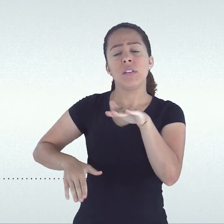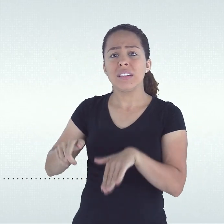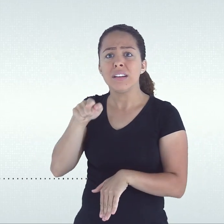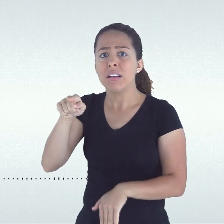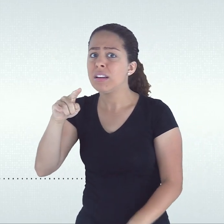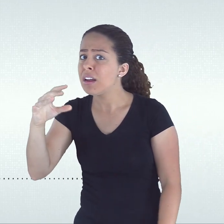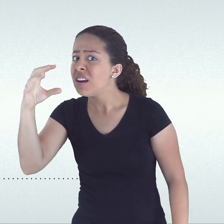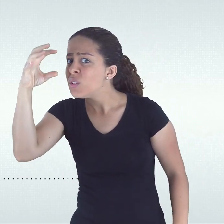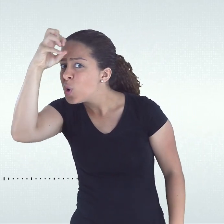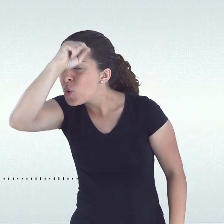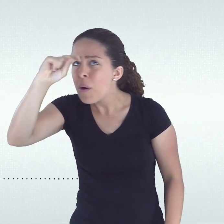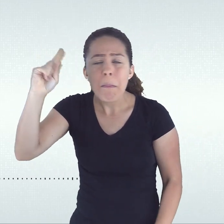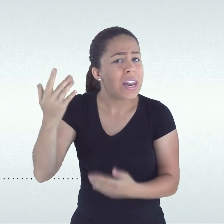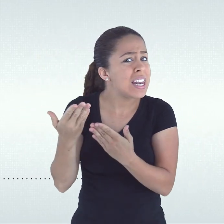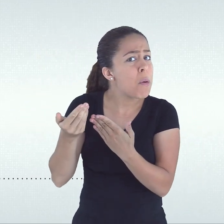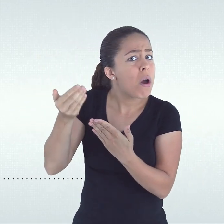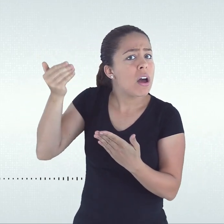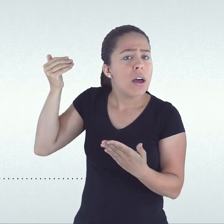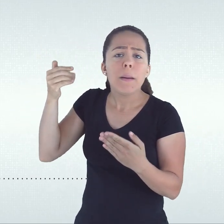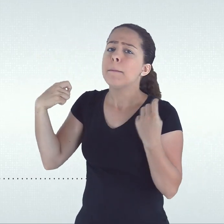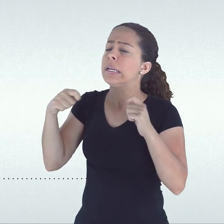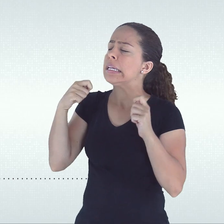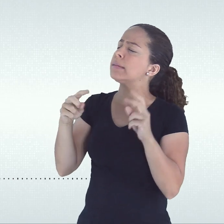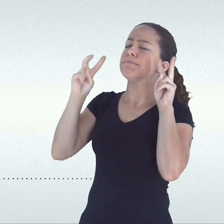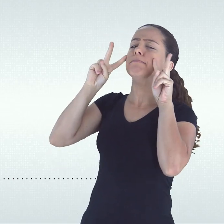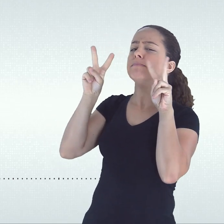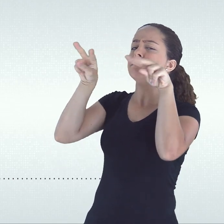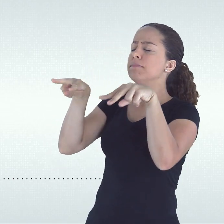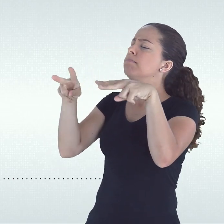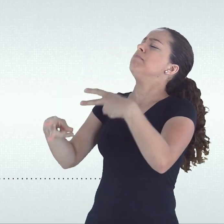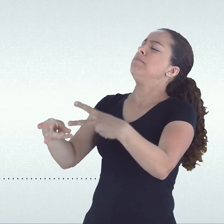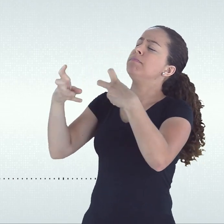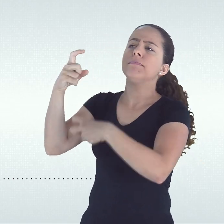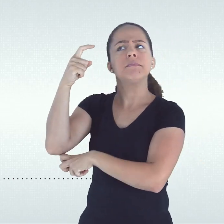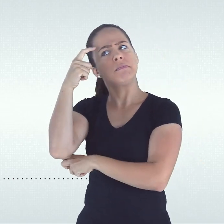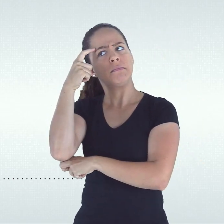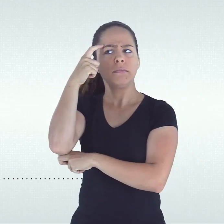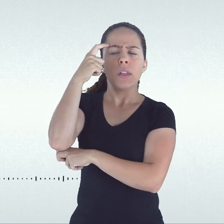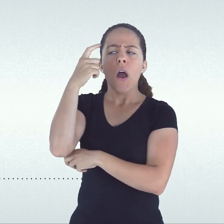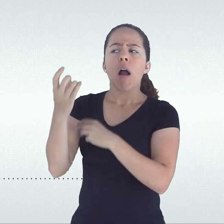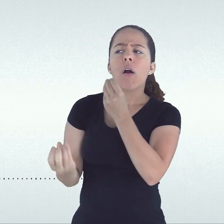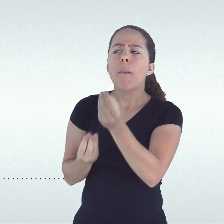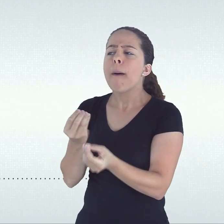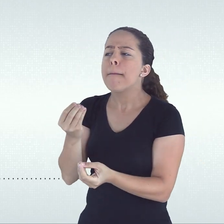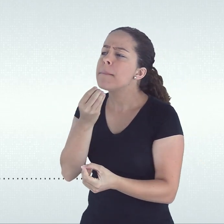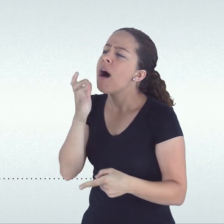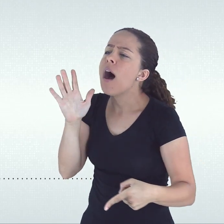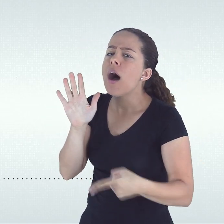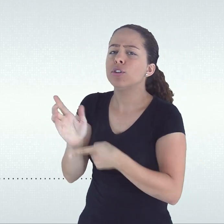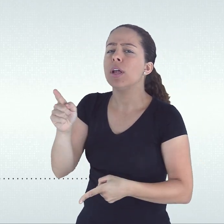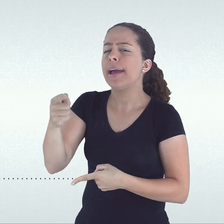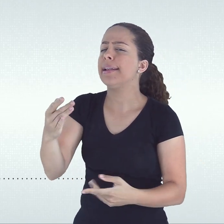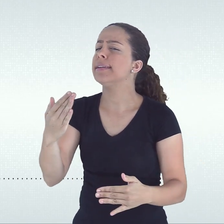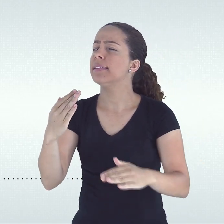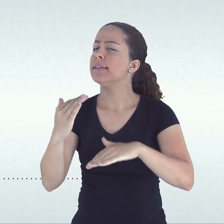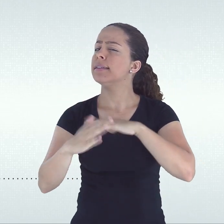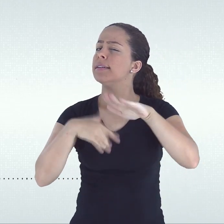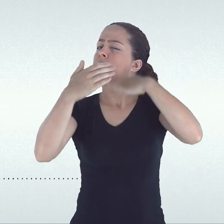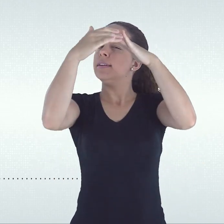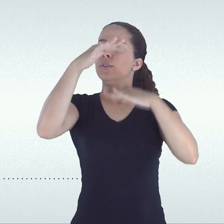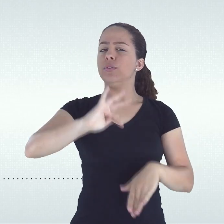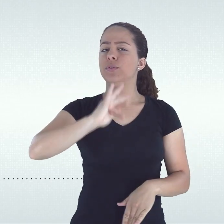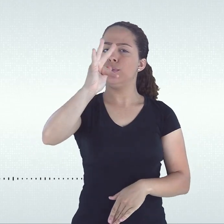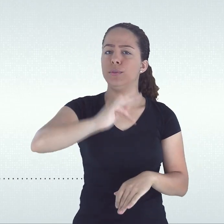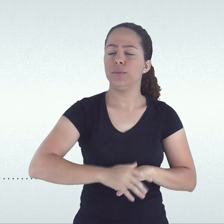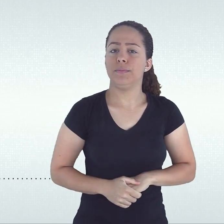é necessário continuar a enxergar e a investir em outras possibilidades de aprendizagem, bem